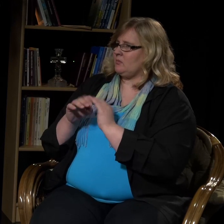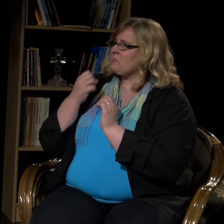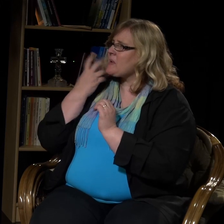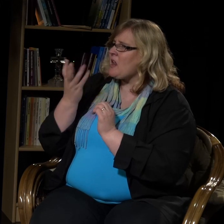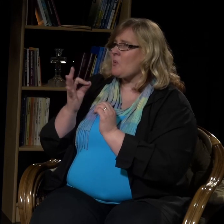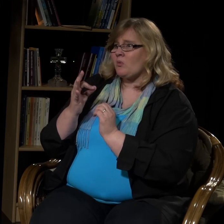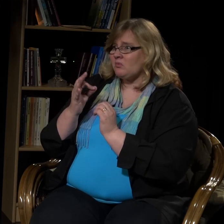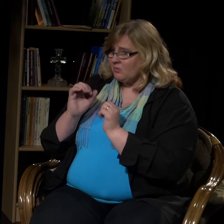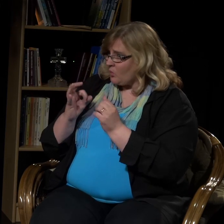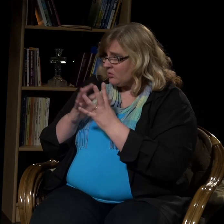puolestaan.